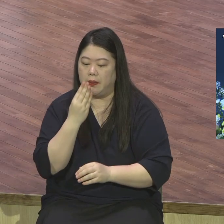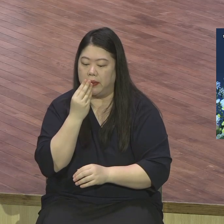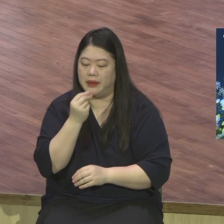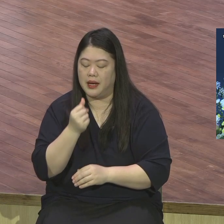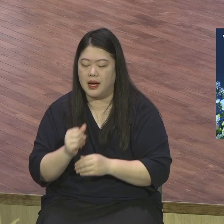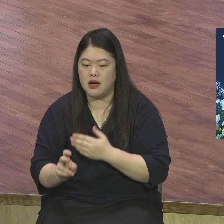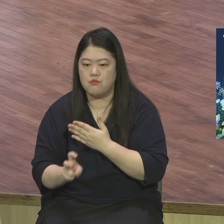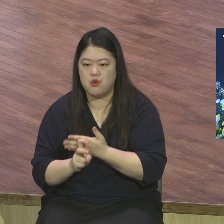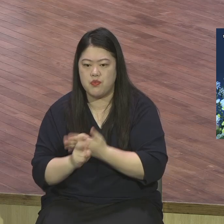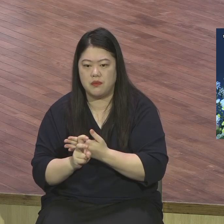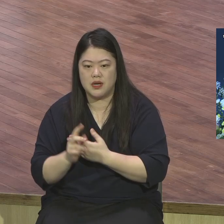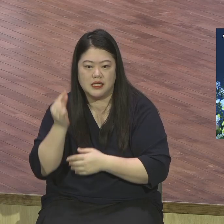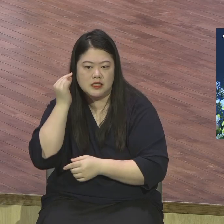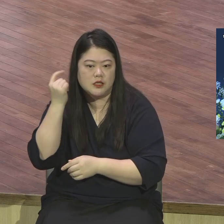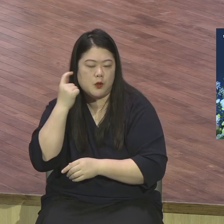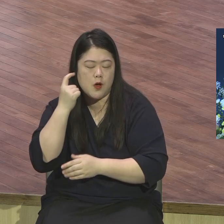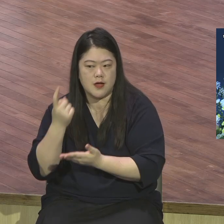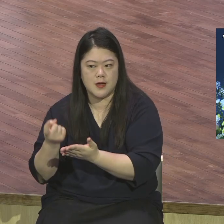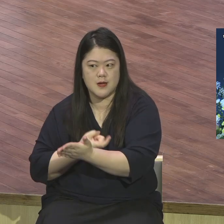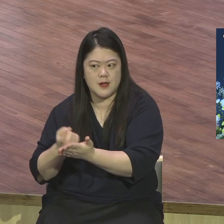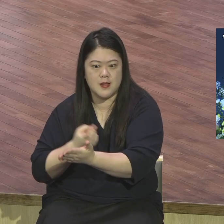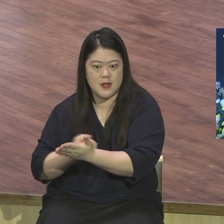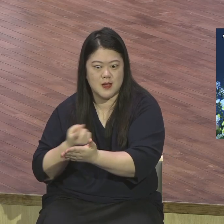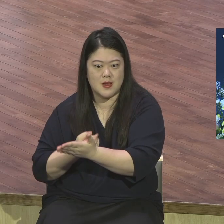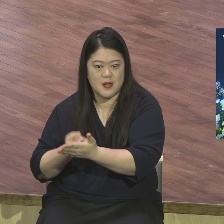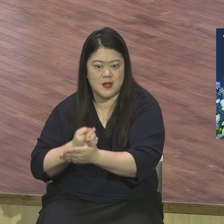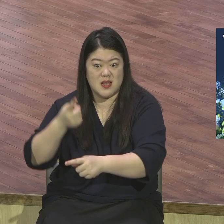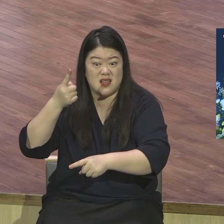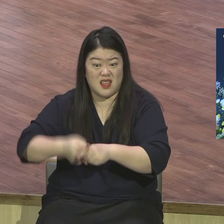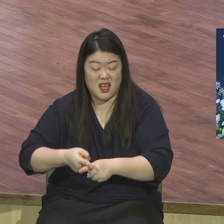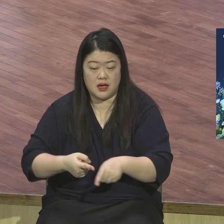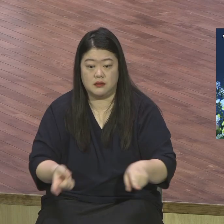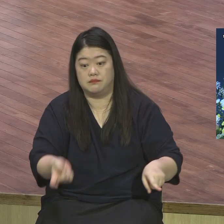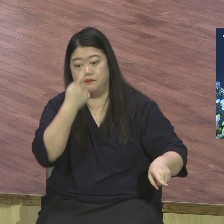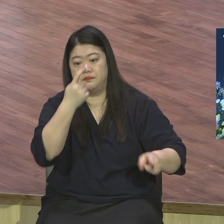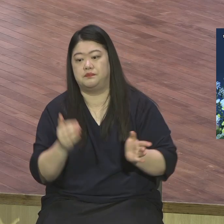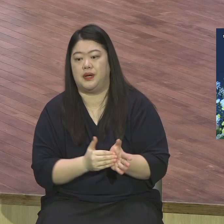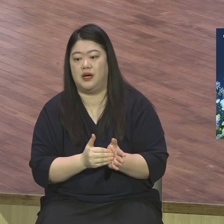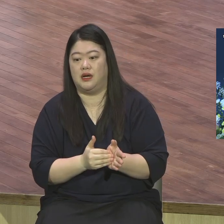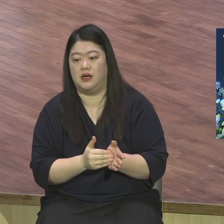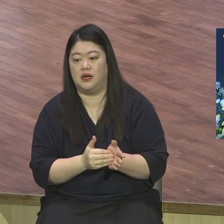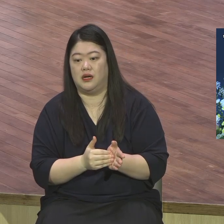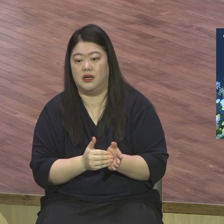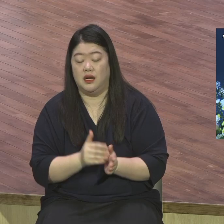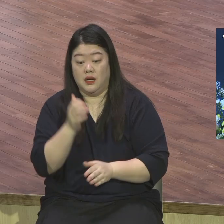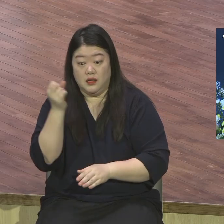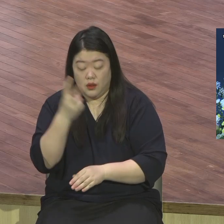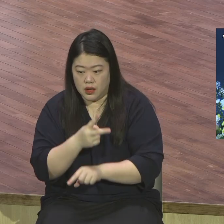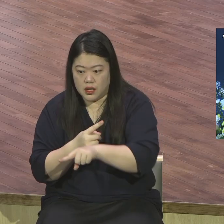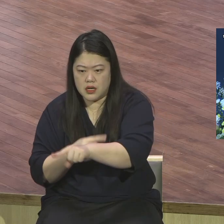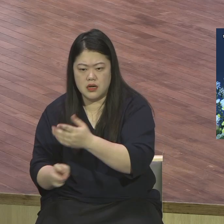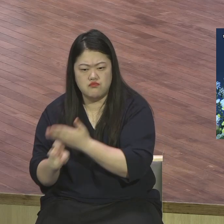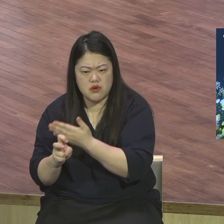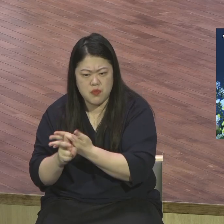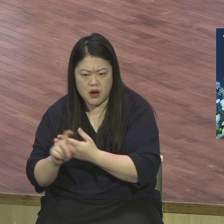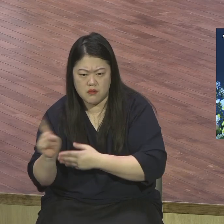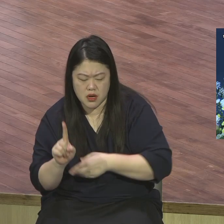사건을 부인했습니다마는 얼마 가지 못해서 그 전무가 다 드러남에 따라서 닉슨